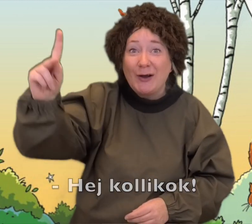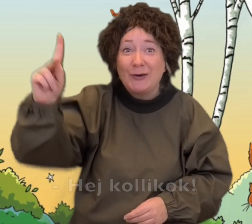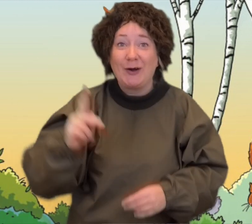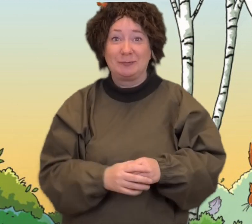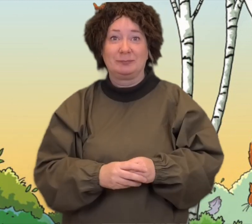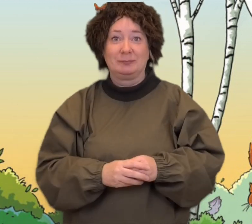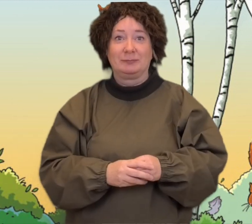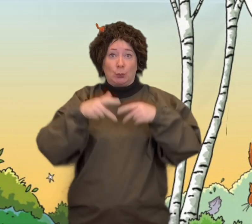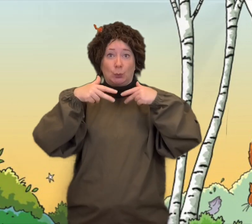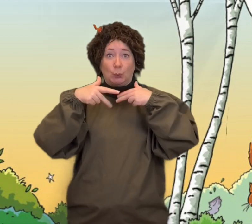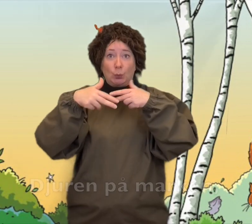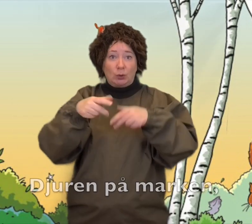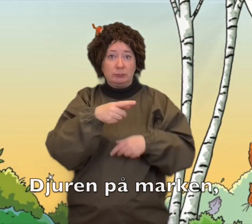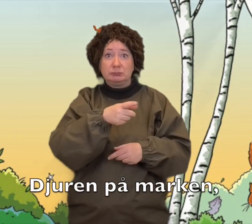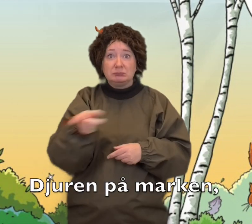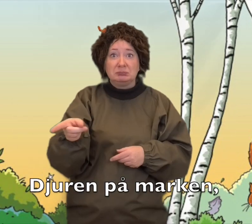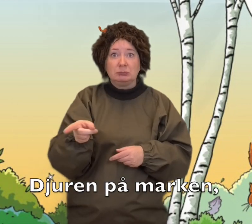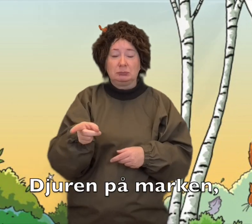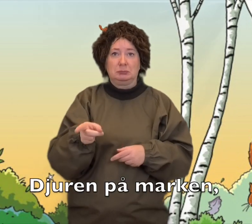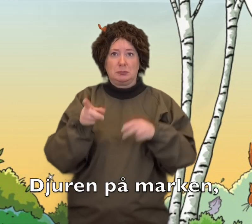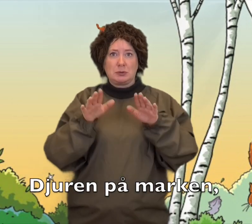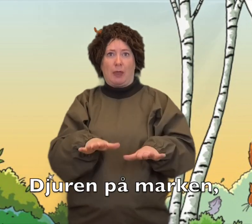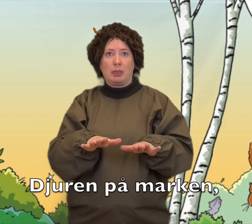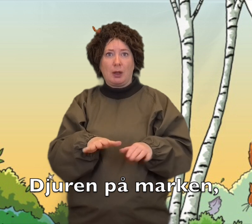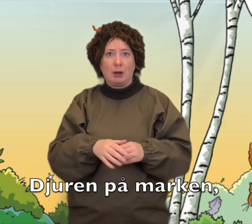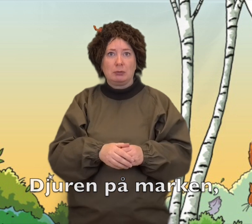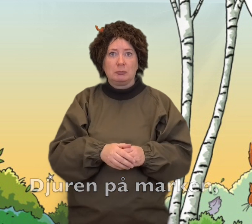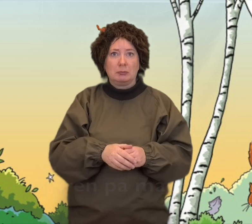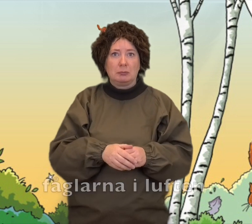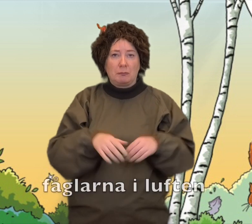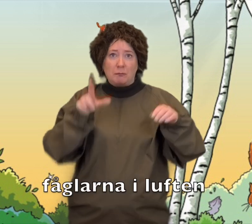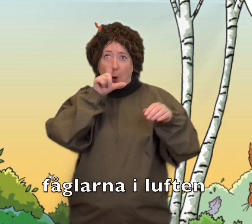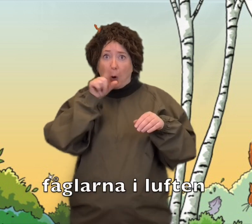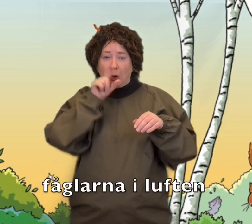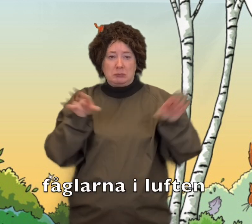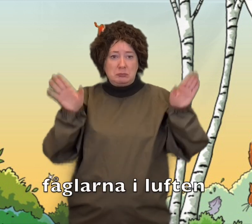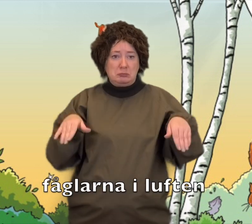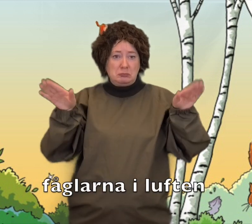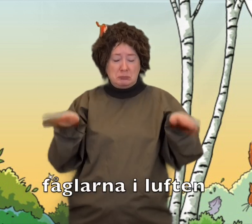Kullikokk! Djuren på marken. Fåglarna i luften